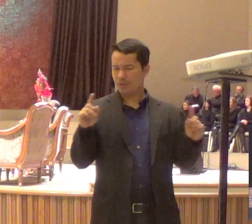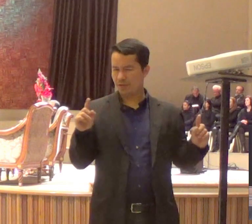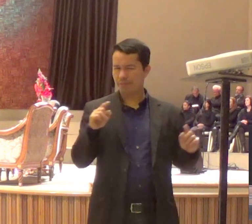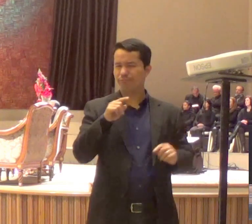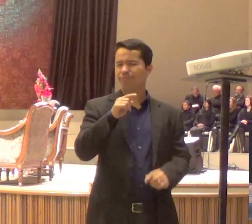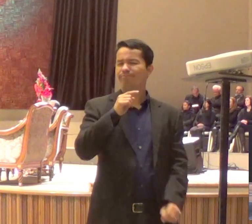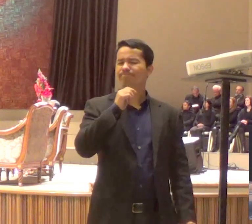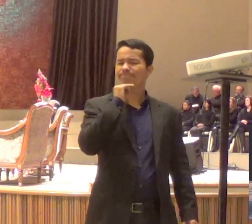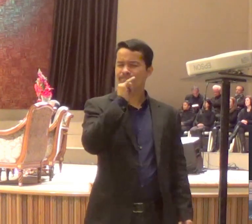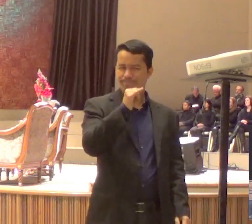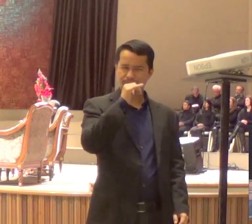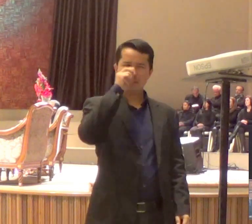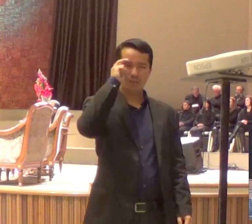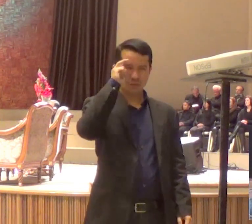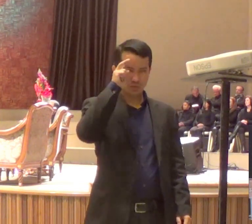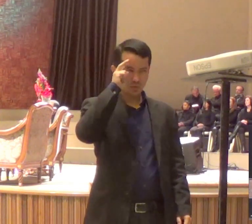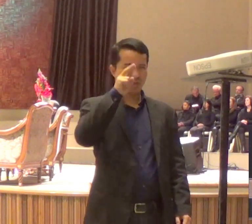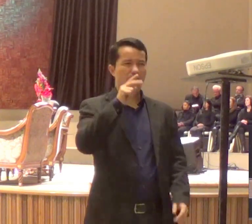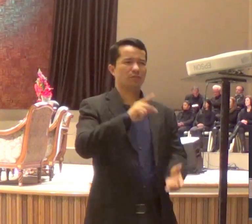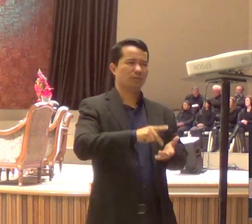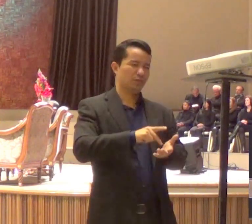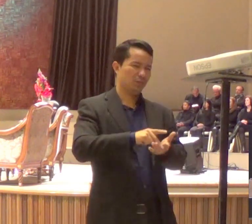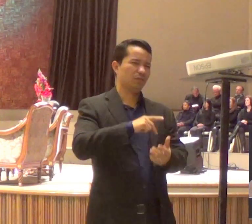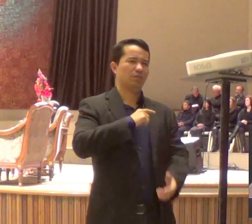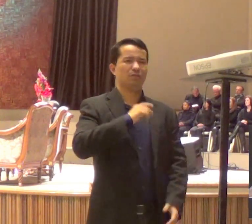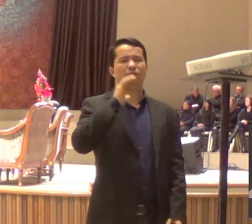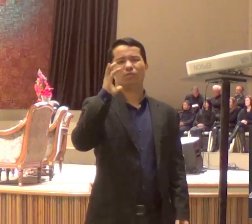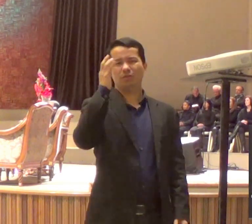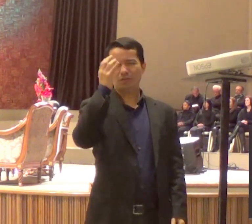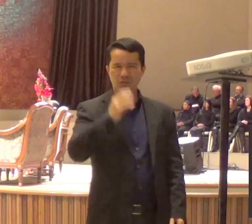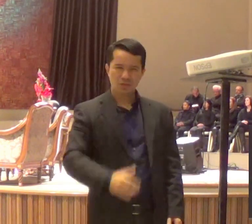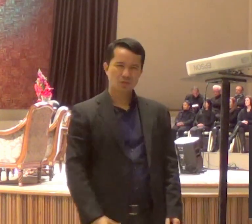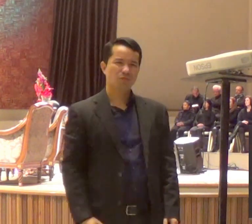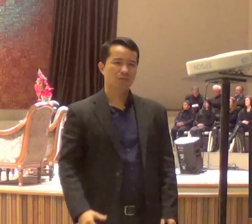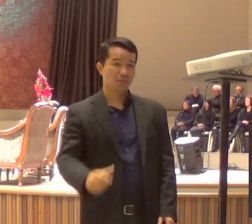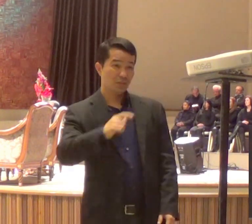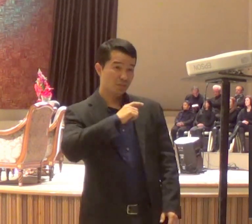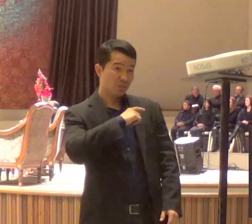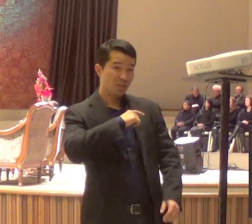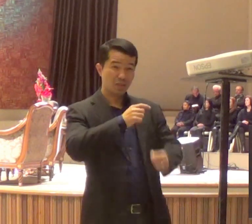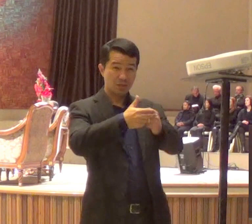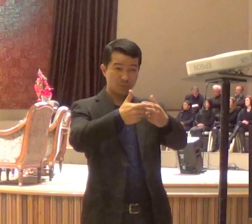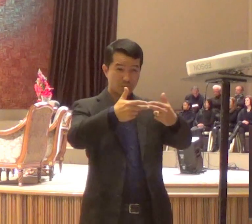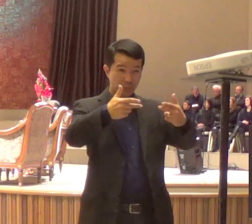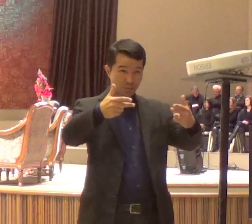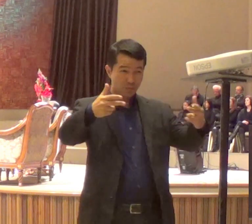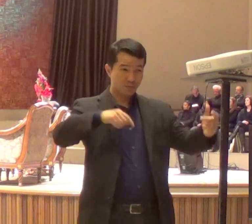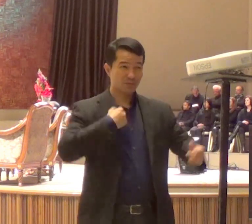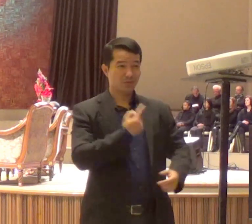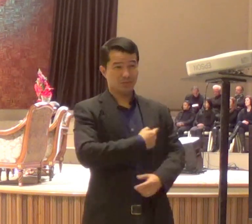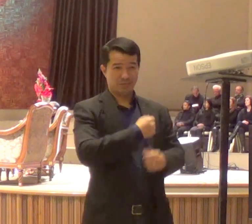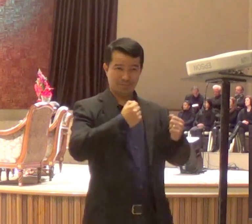aconteceu, tem algumas coisas que a gente precisa pensar um pouquinho para a gente.